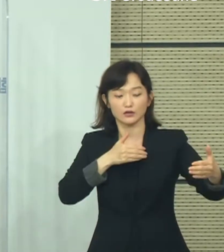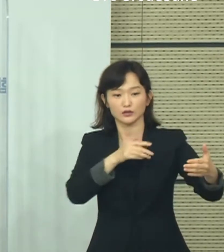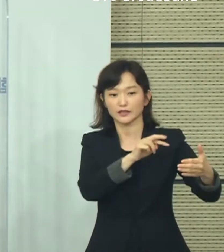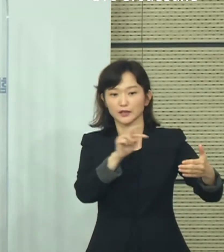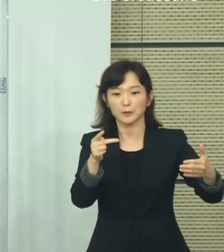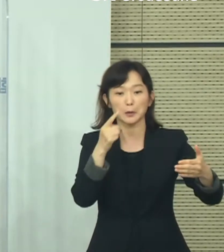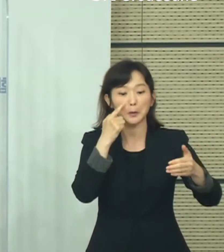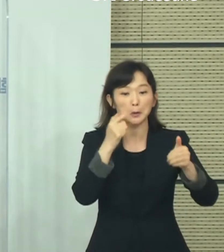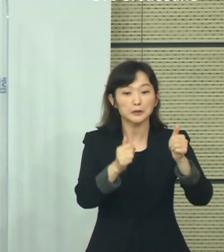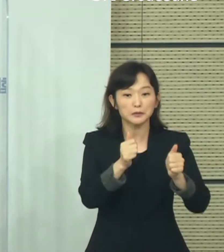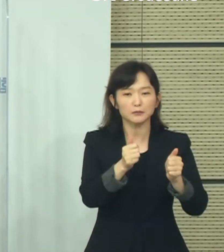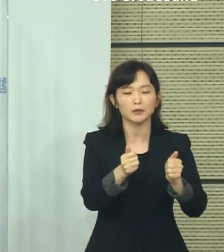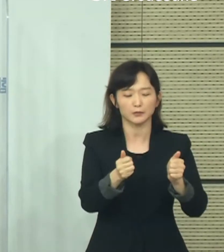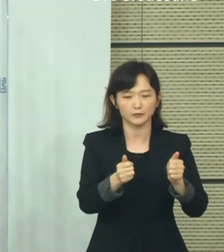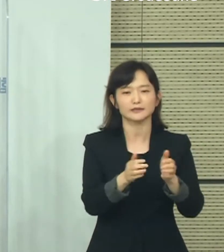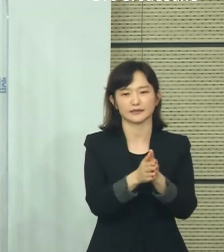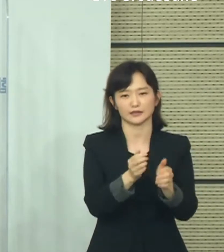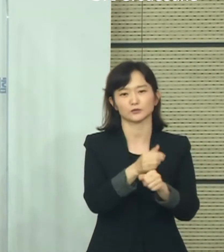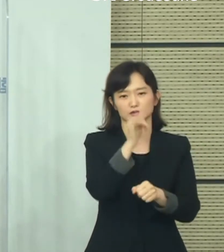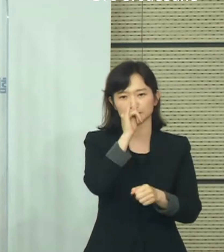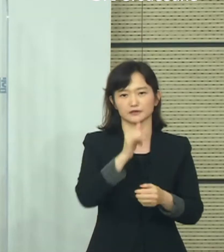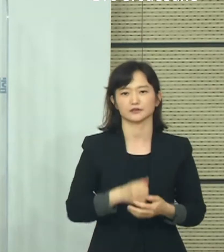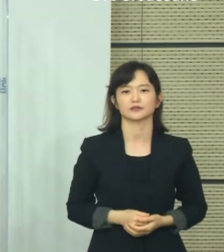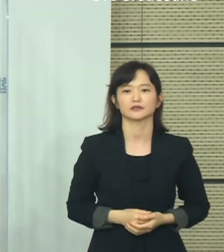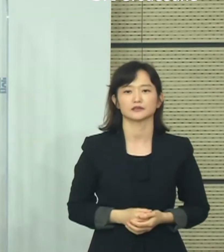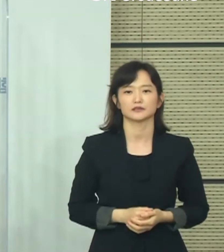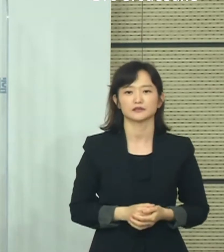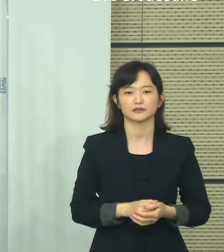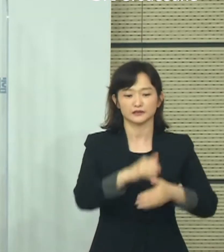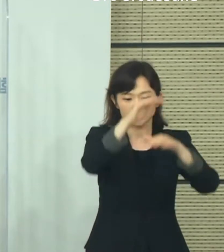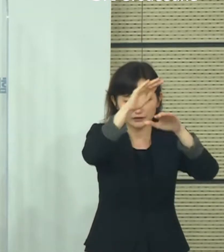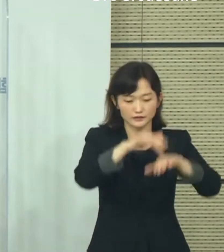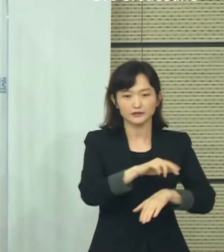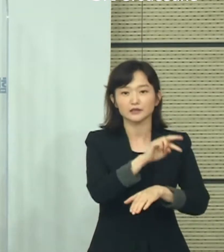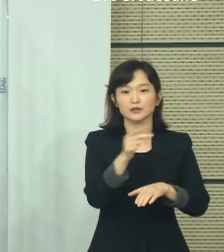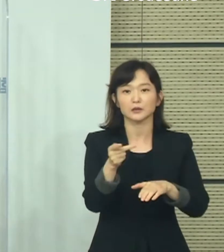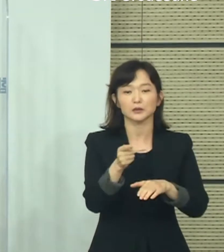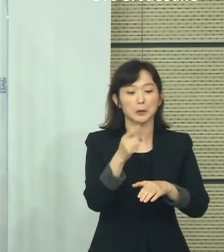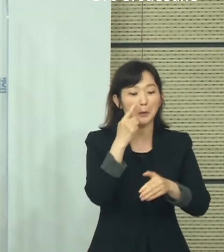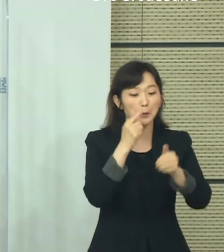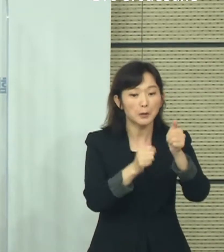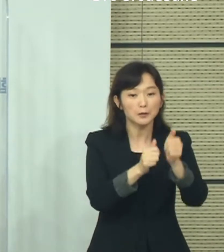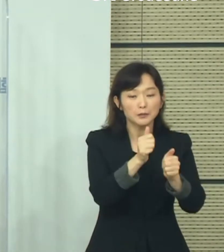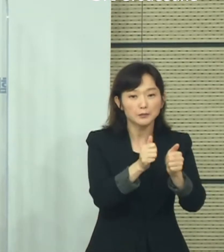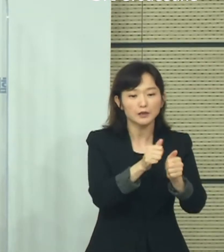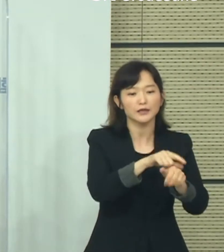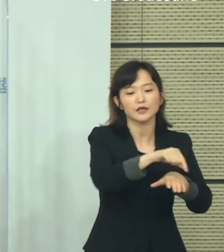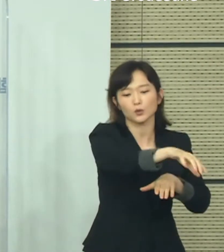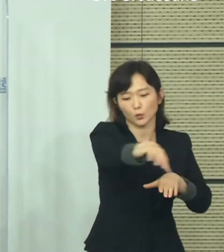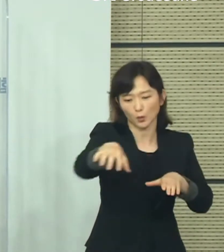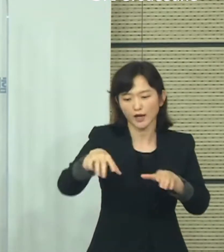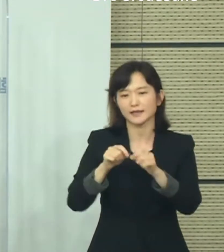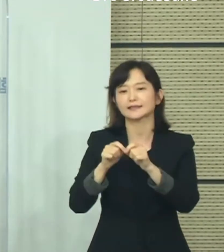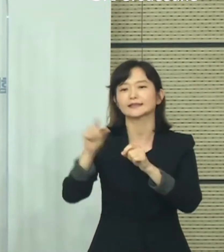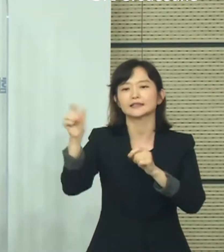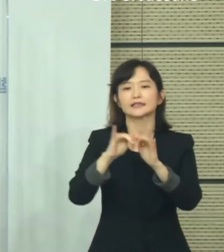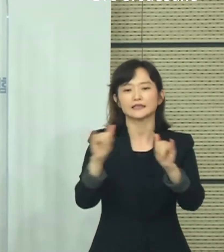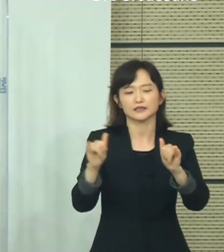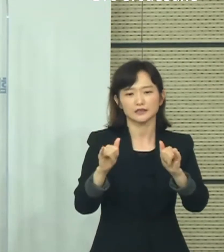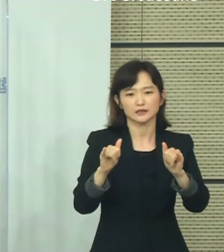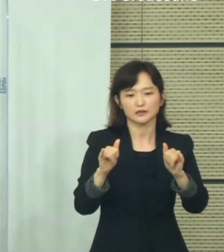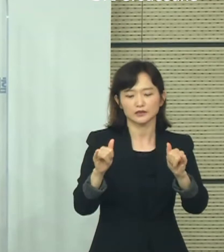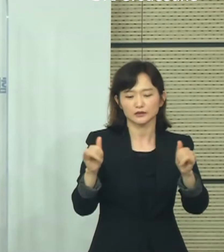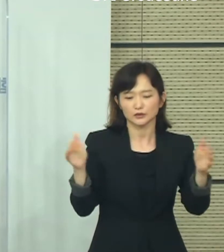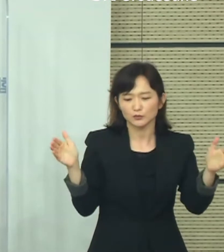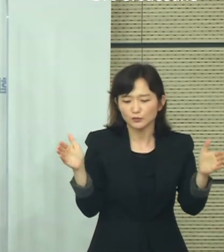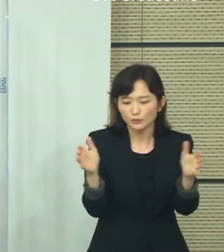시범적으로 적용하고 있습니다. 개편안이 시범 적용되고 있는 이들 지역은 대부분 인구 밀집도가